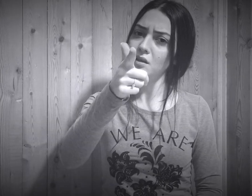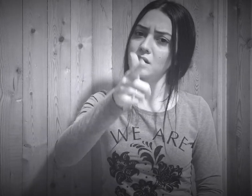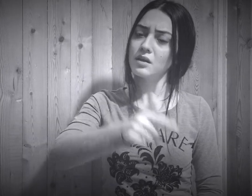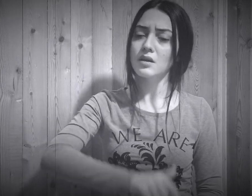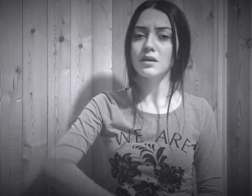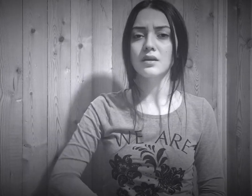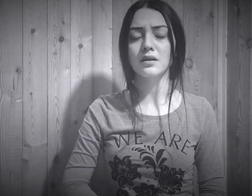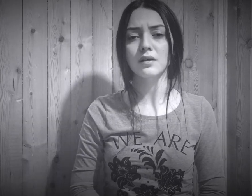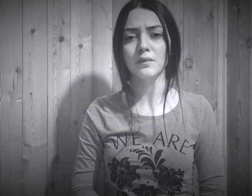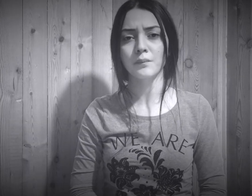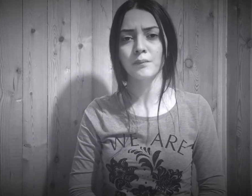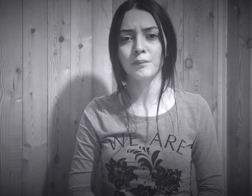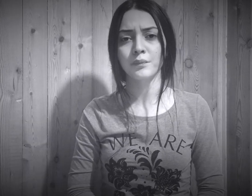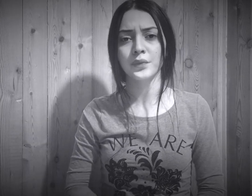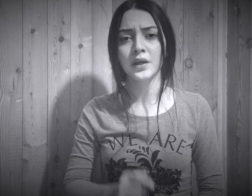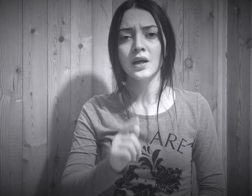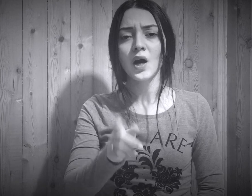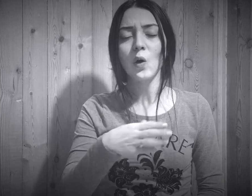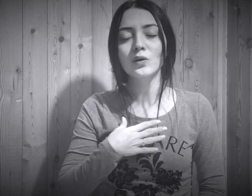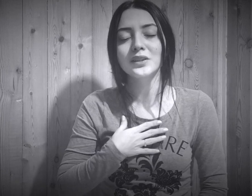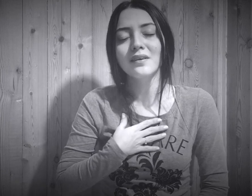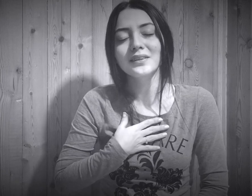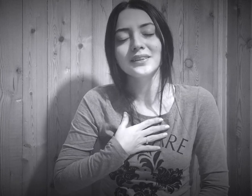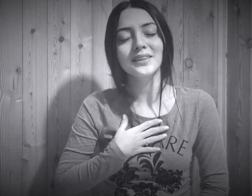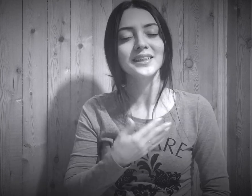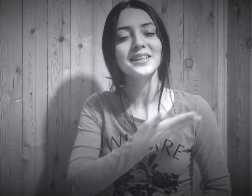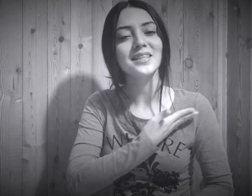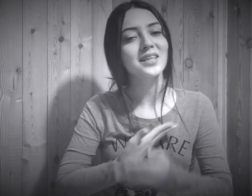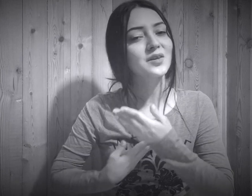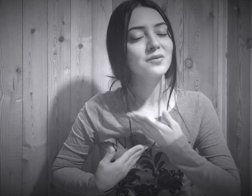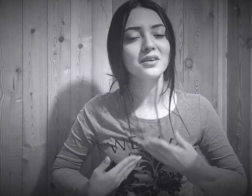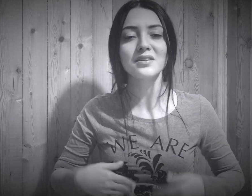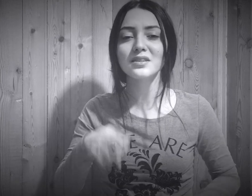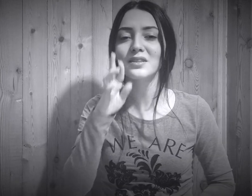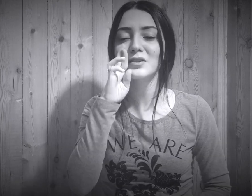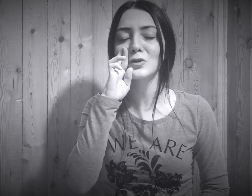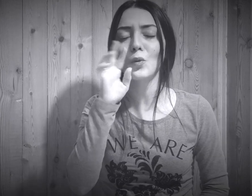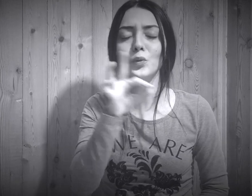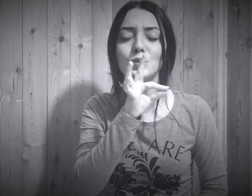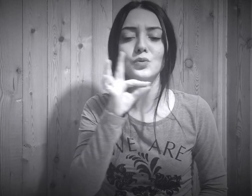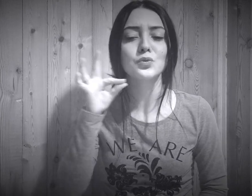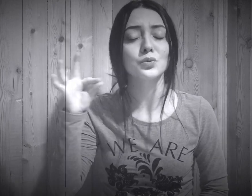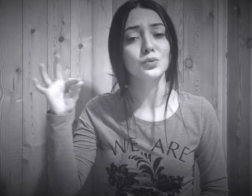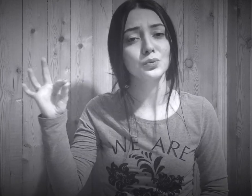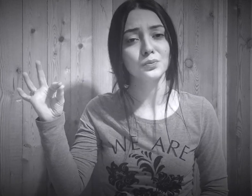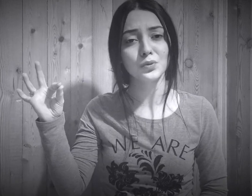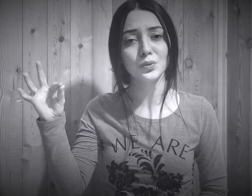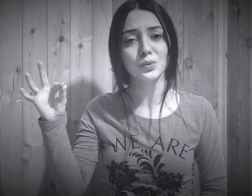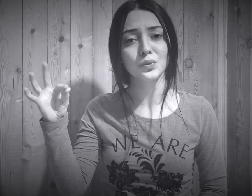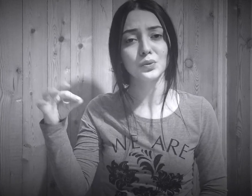Müzik Ocağım ki sevdası sonsuzumdur